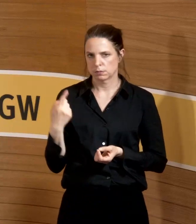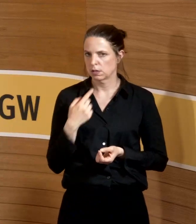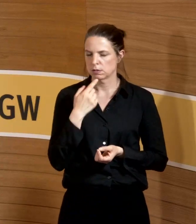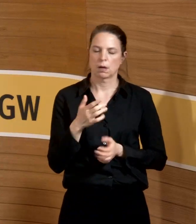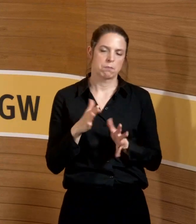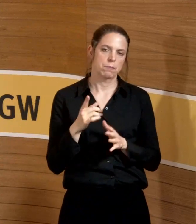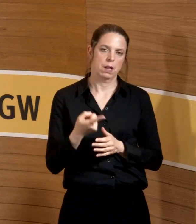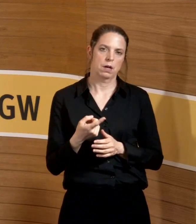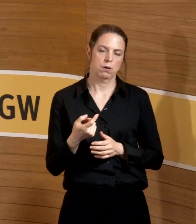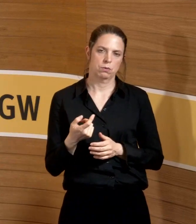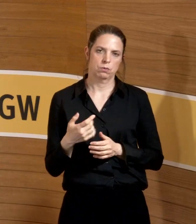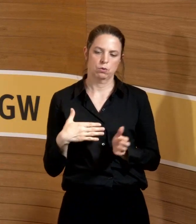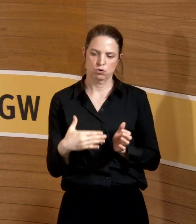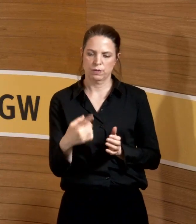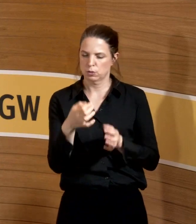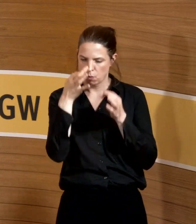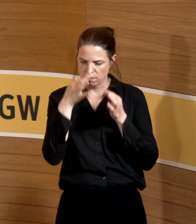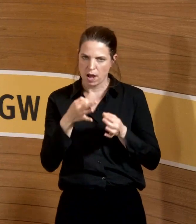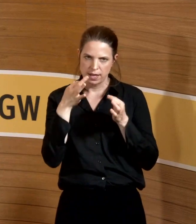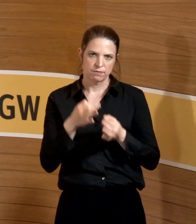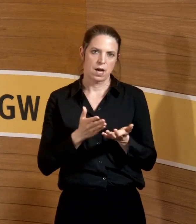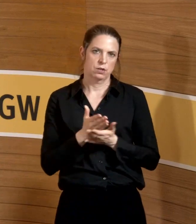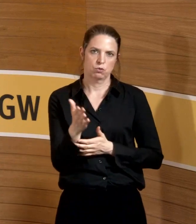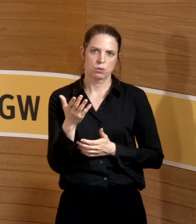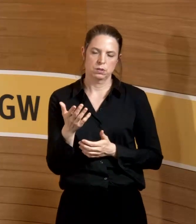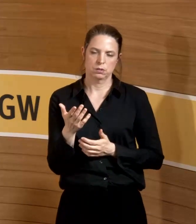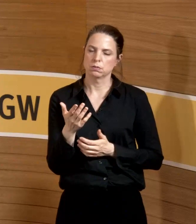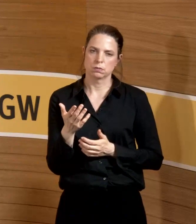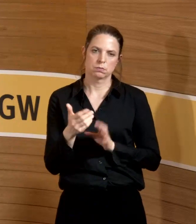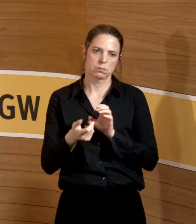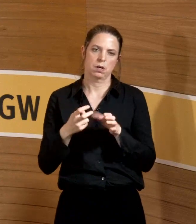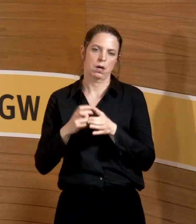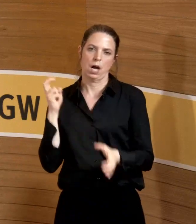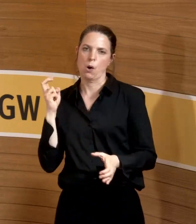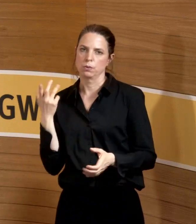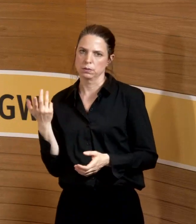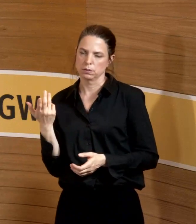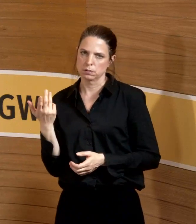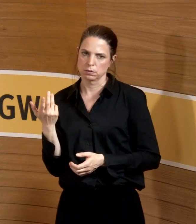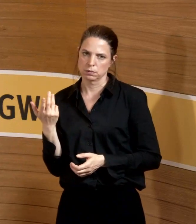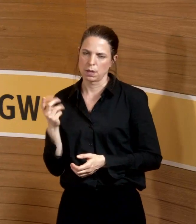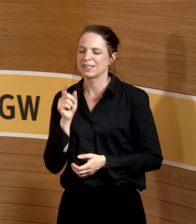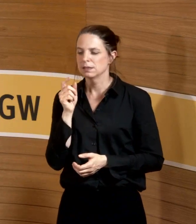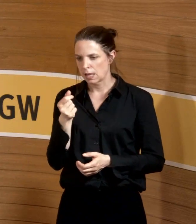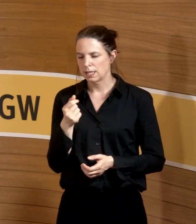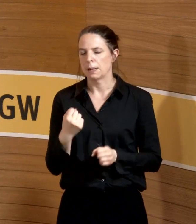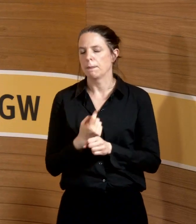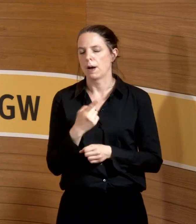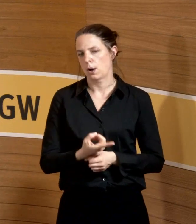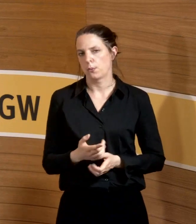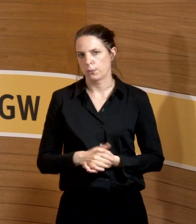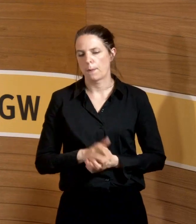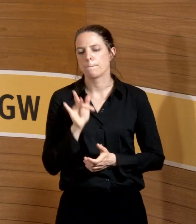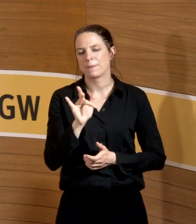wir auch manchmal, um die Schwangere, die da nur noch weinend da sitzt, aus dem Verkehr zu ziehen, machen wir es ganz selten auch mal selber,